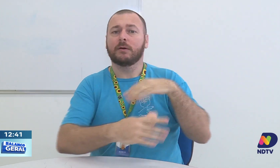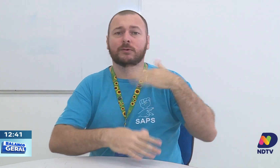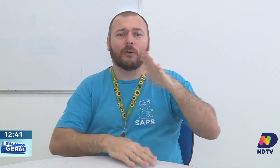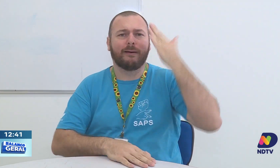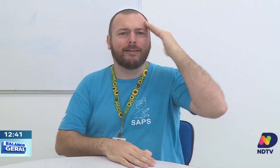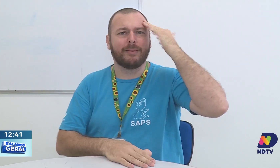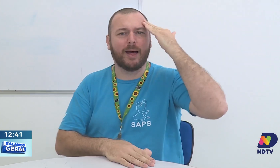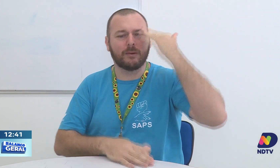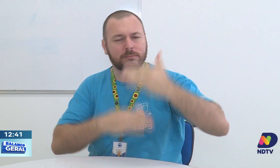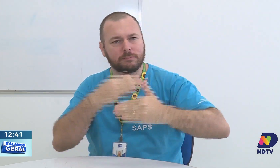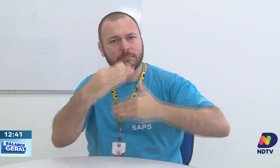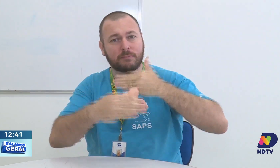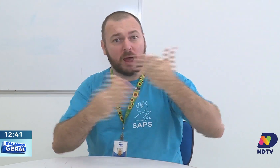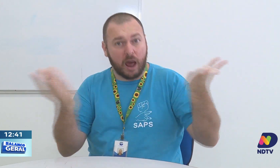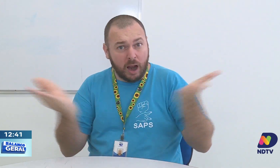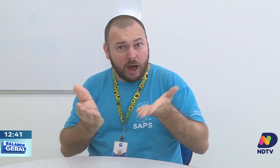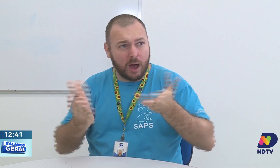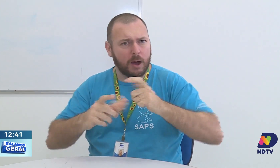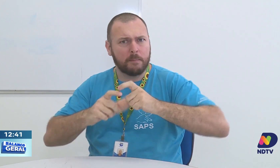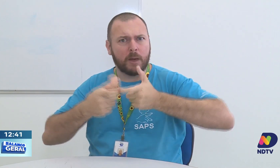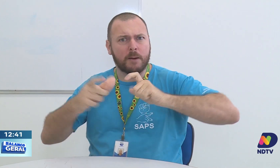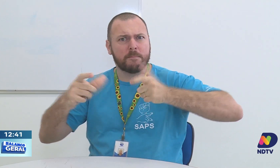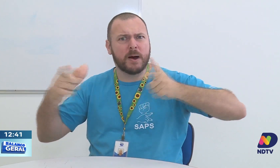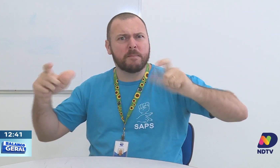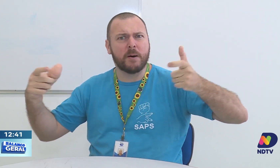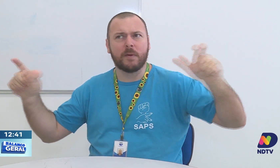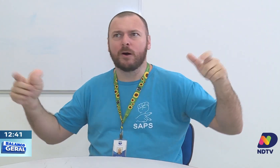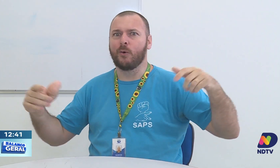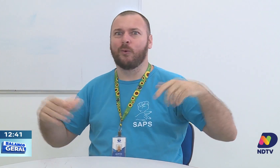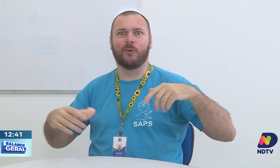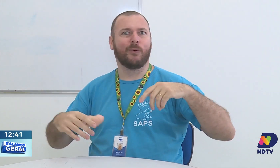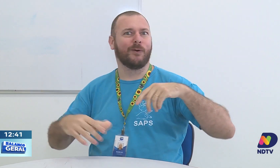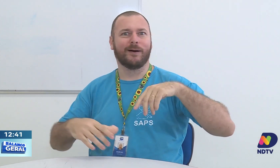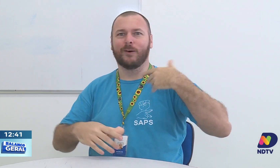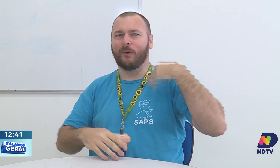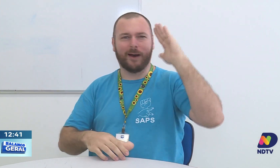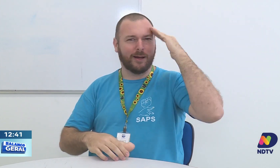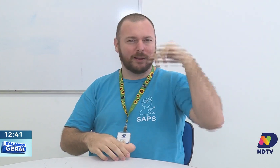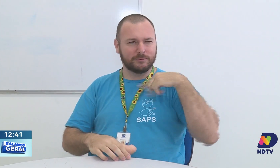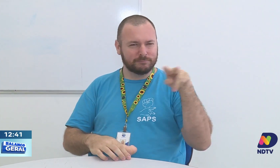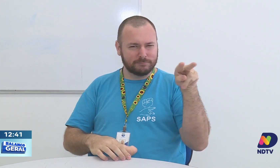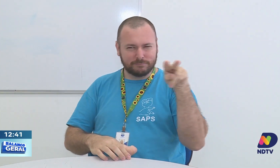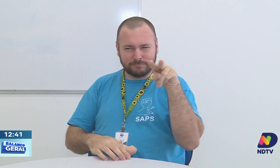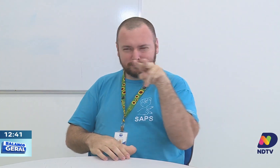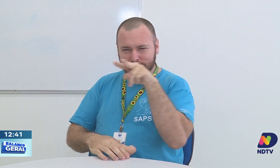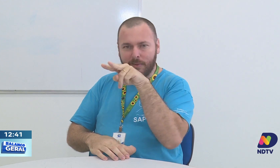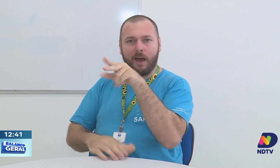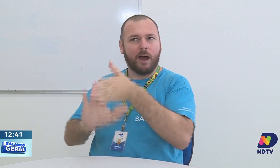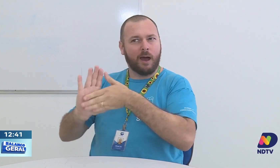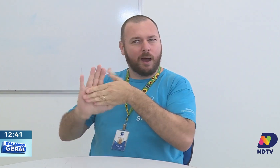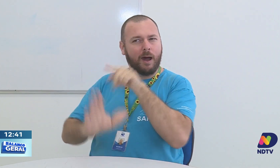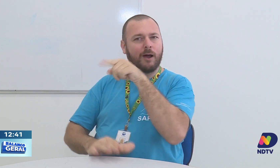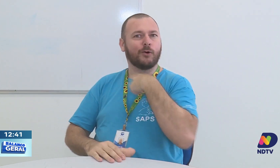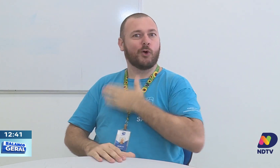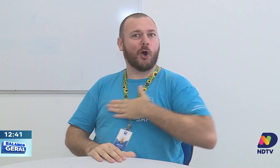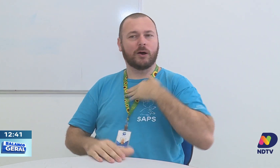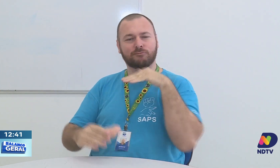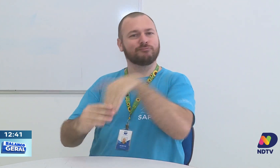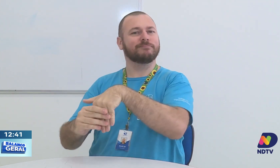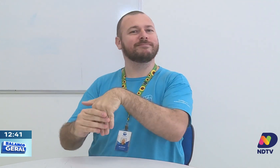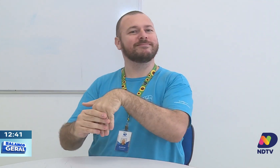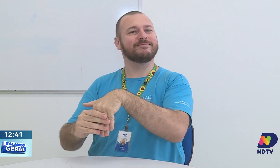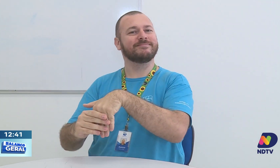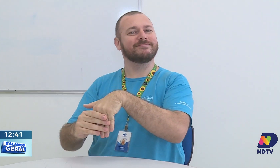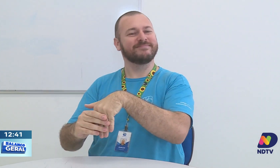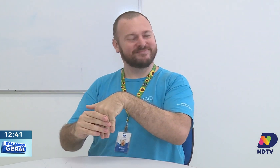tal da janelinha, né? E a gente começou a entender, então, esse processo de votação e foi espalhado, né? Mas, antes disso, eu não entendi. Agora,